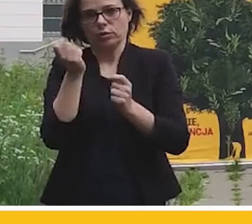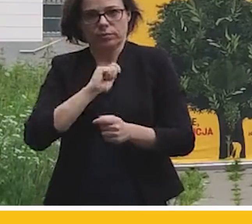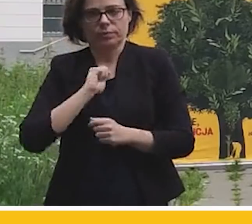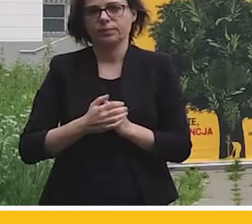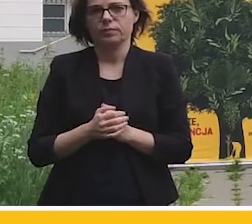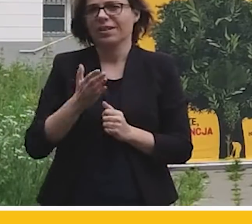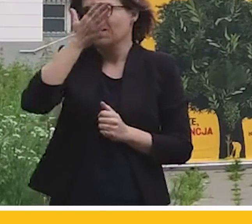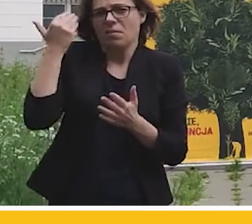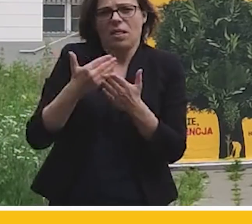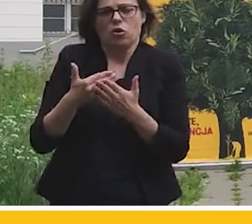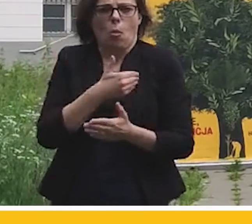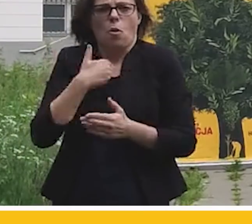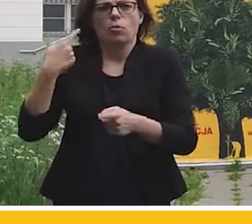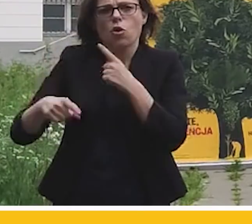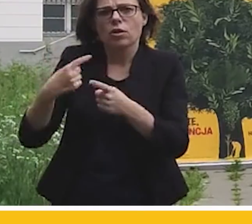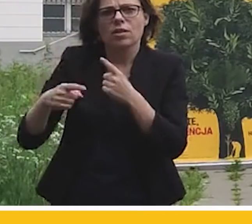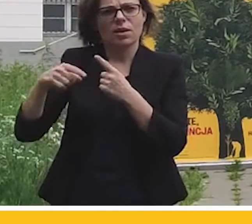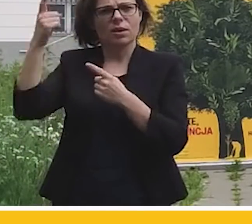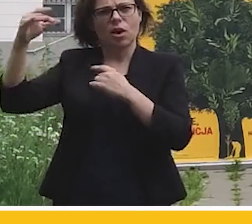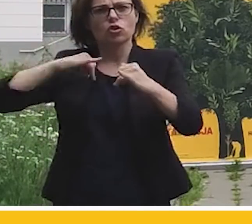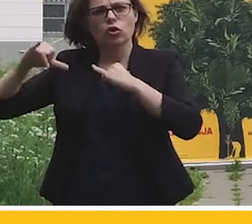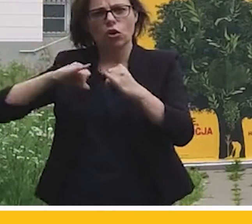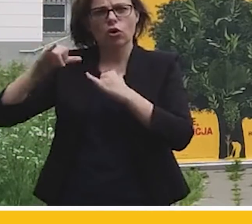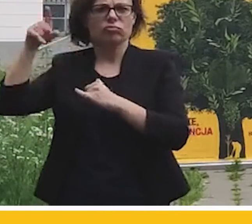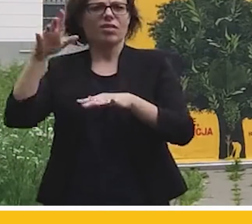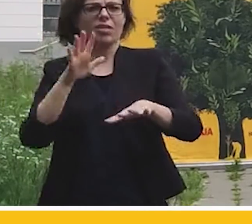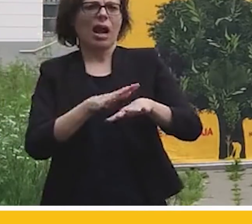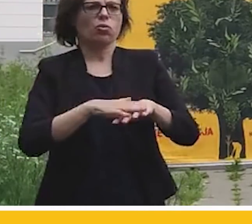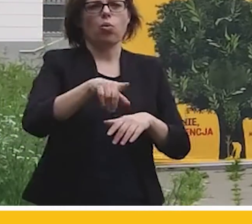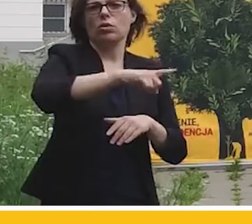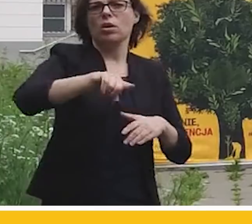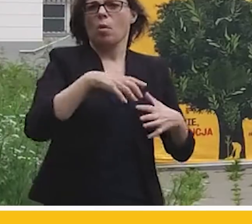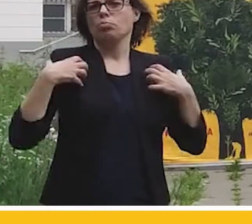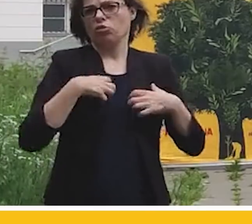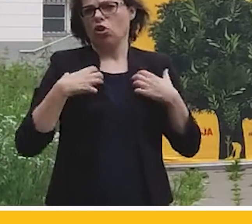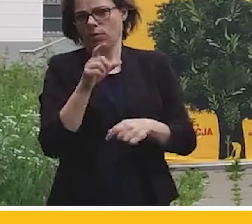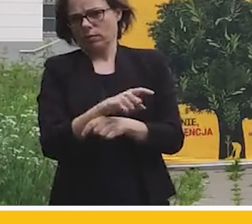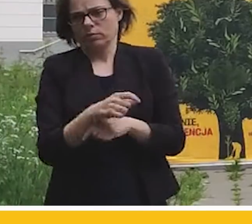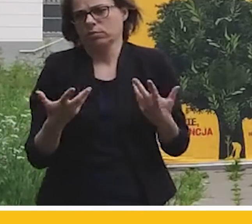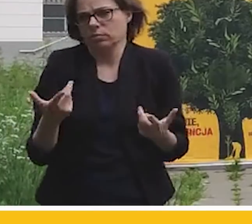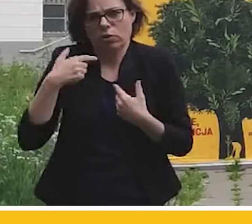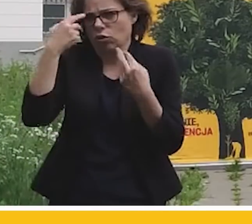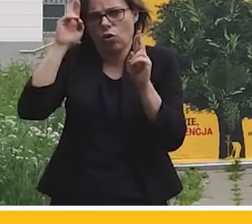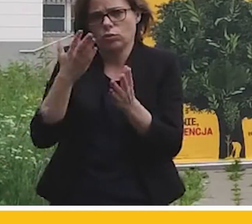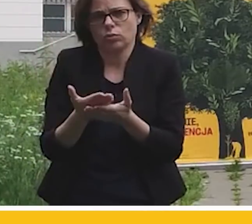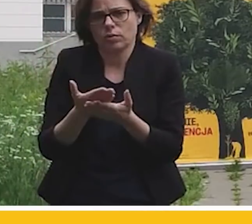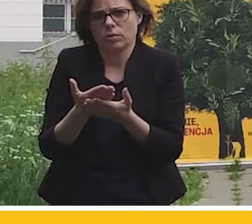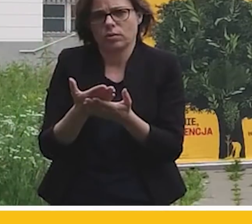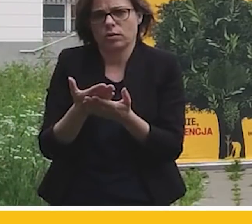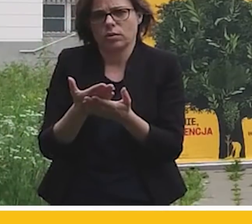i w polskich decydentach takie właśnie traktowanie środowiska naturalnego, takie właśnie traktowanie przyrody, bo ono przecież schodzi w dół.